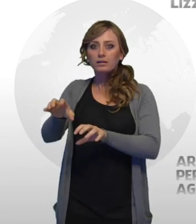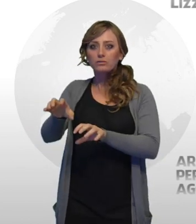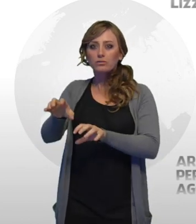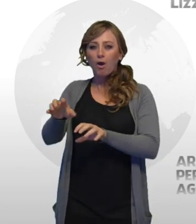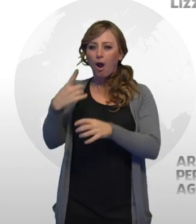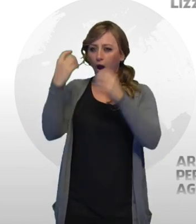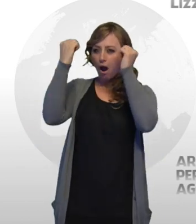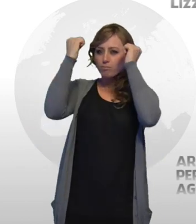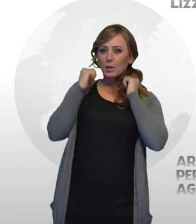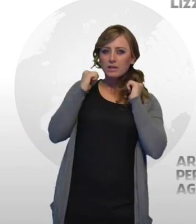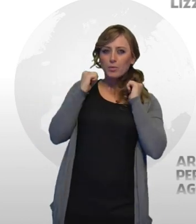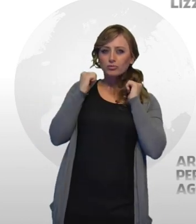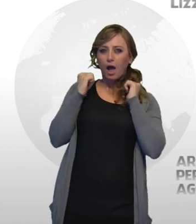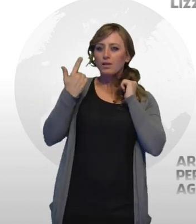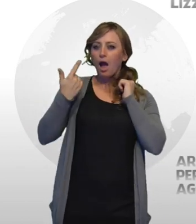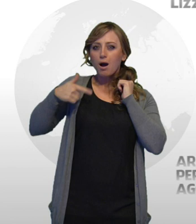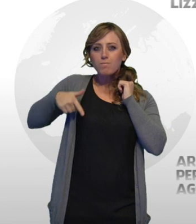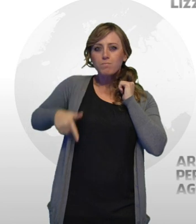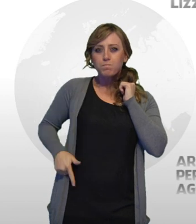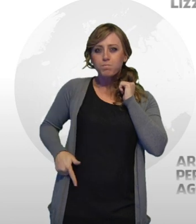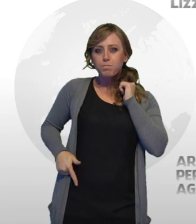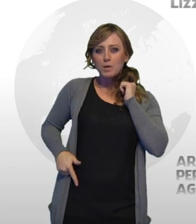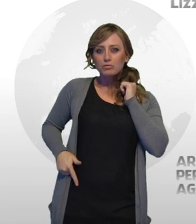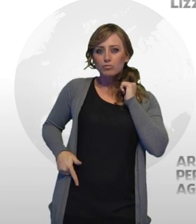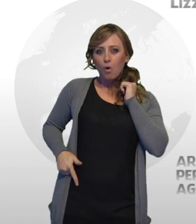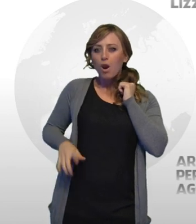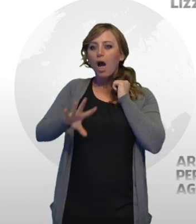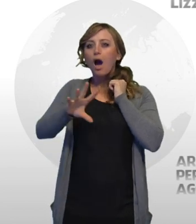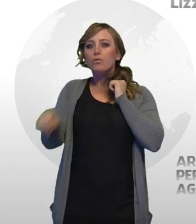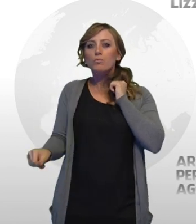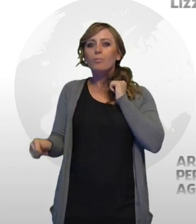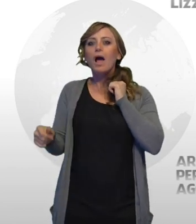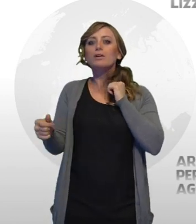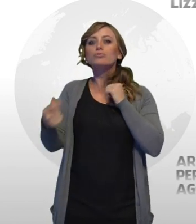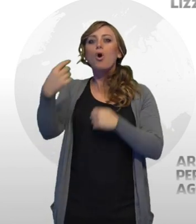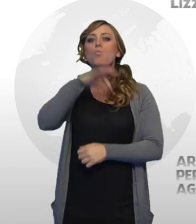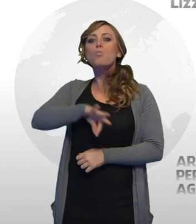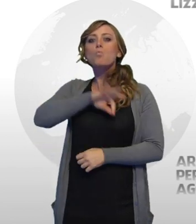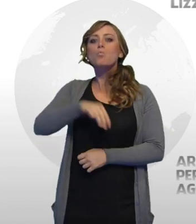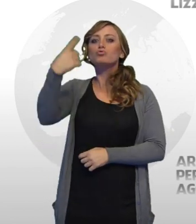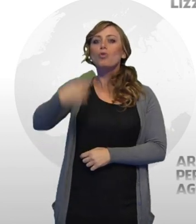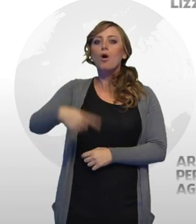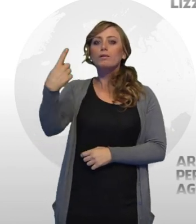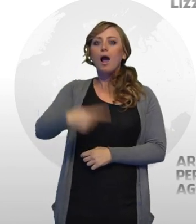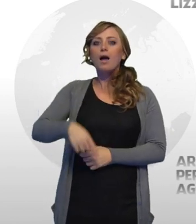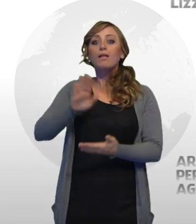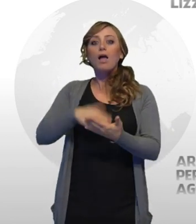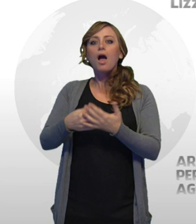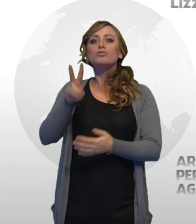e armato di pistola, dopo avergli sottratto l'incasso della giornata di 2.000 euro, si era